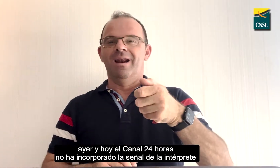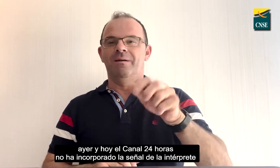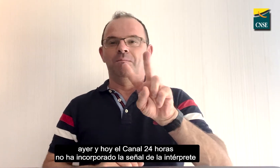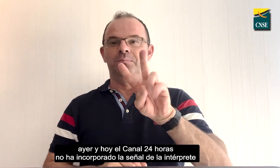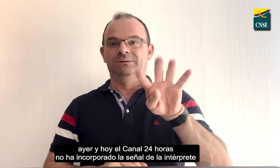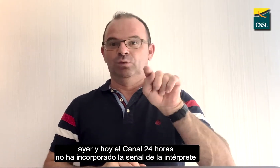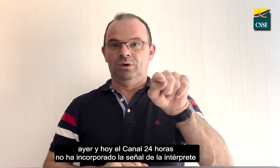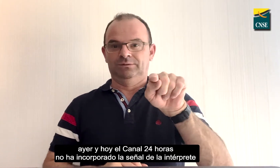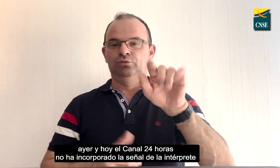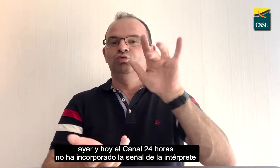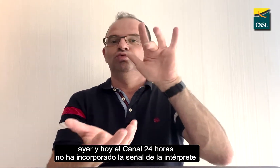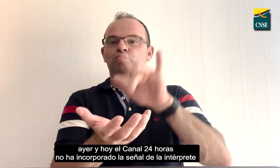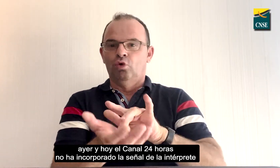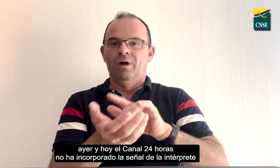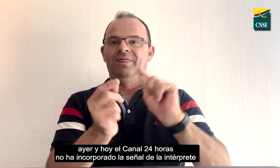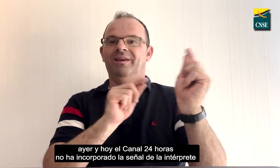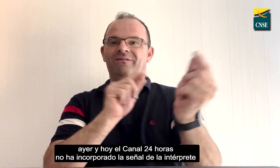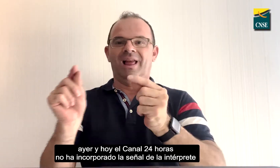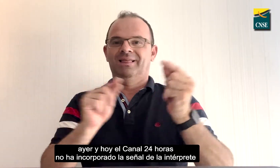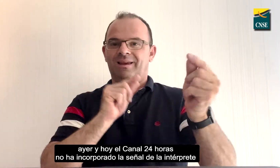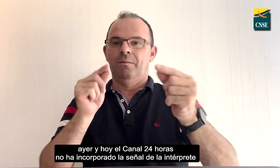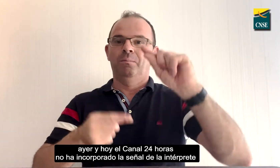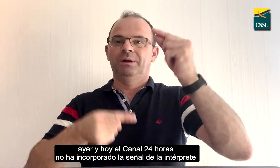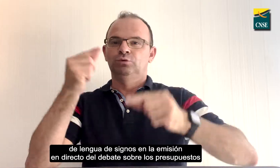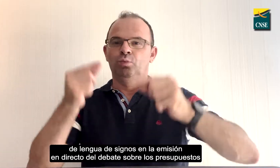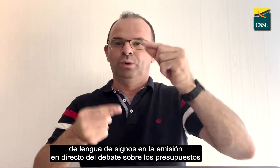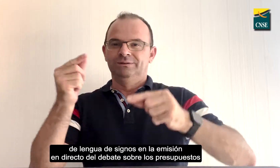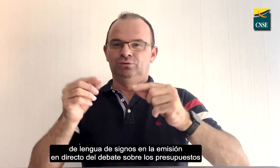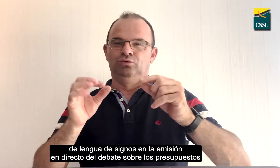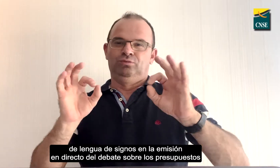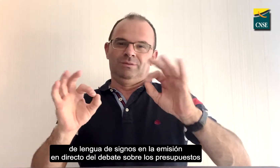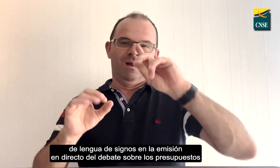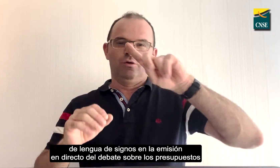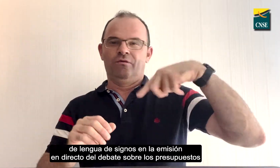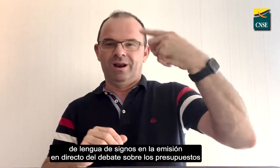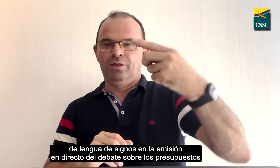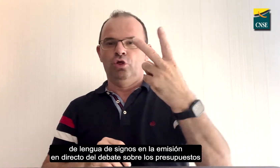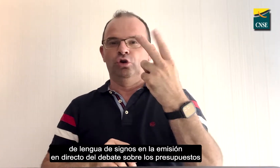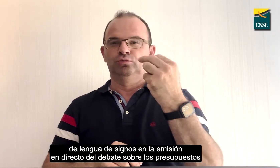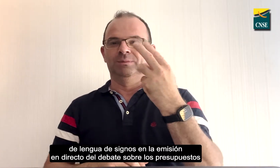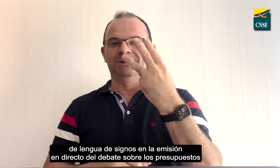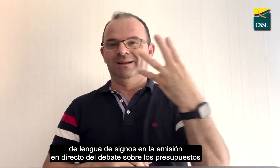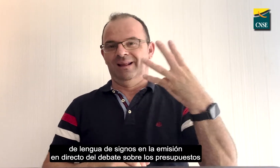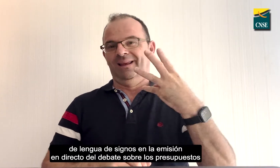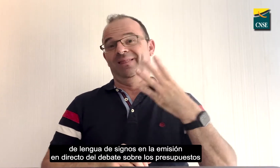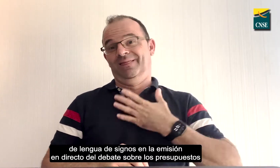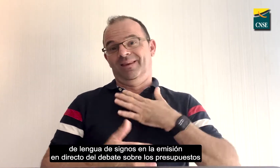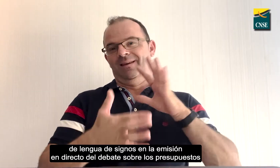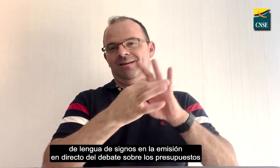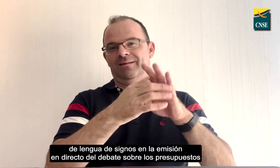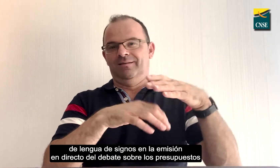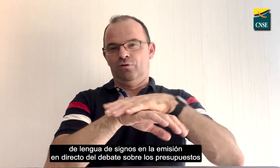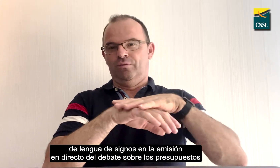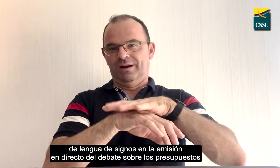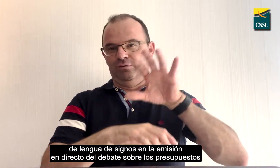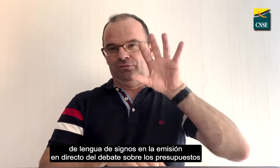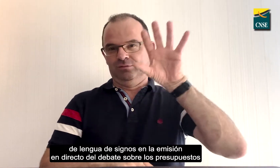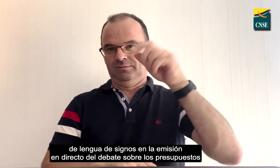incorporado la señal de la intérprete de lengua de signos en la emisión en directo del debate sobre los presupuestos del Estado para